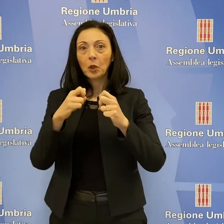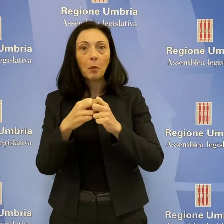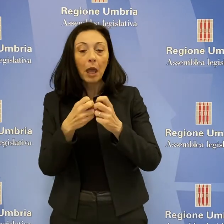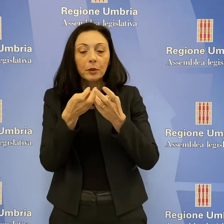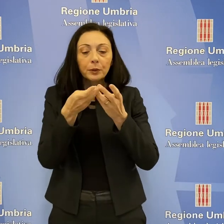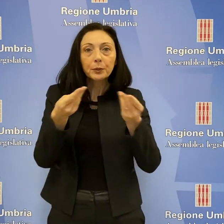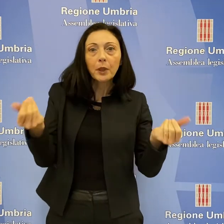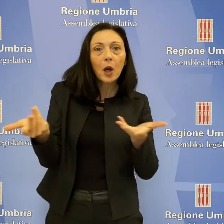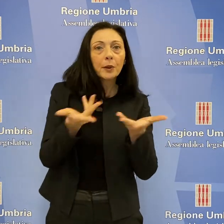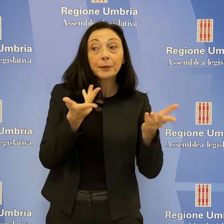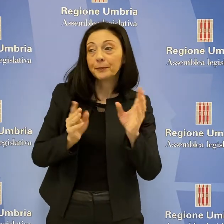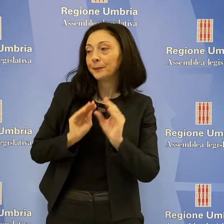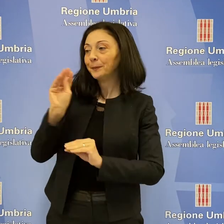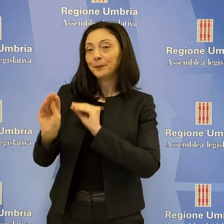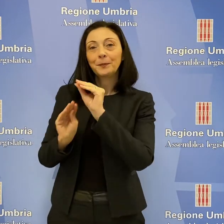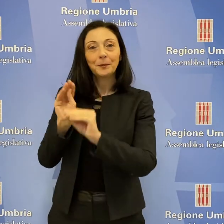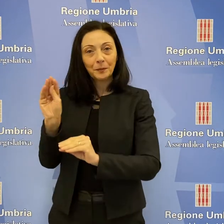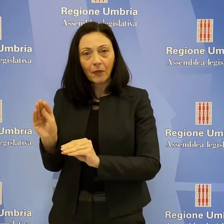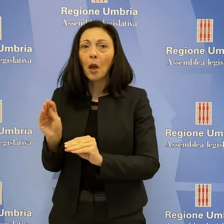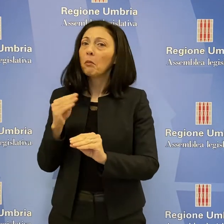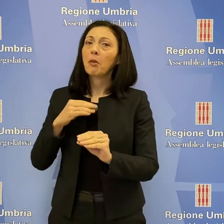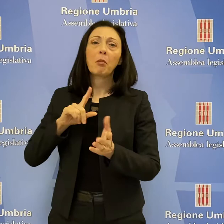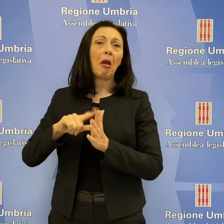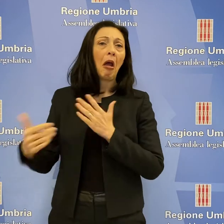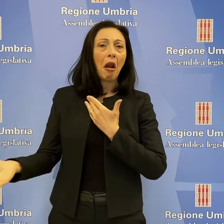problematiche in tempi rapidi e senza costi.